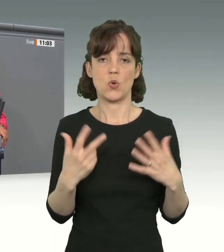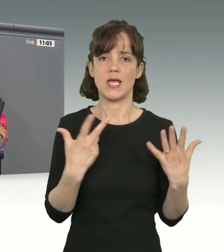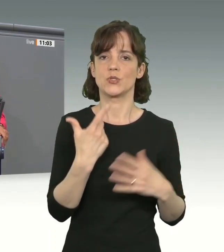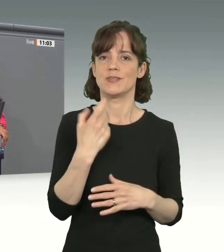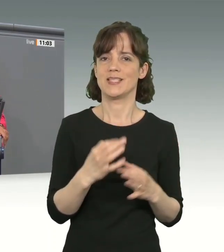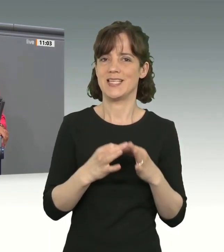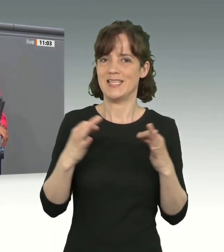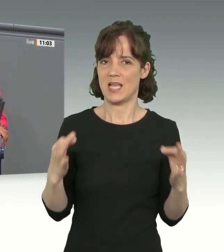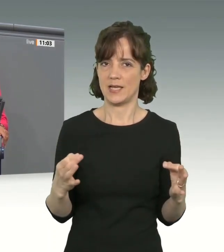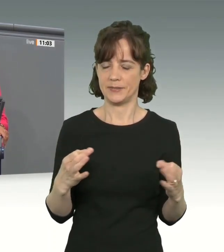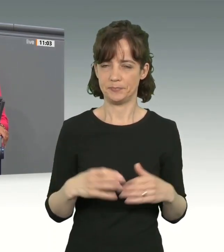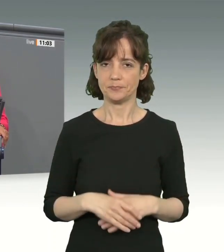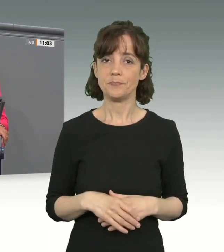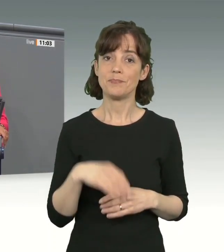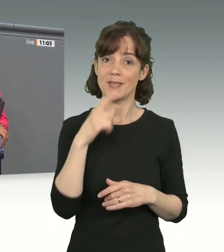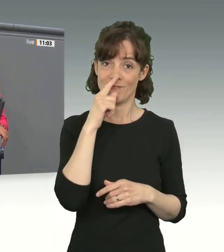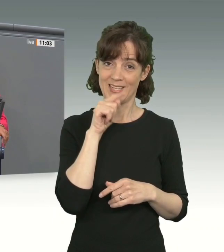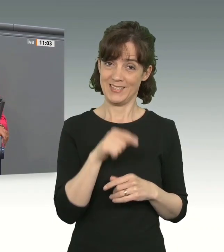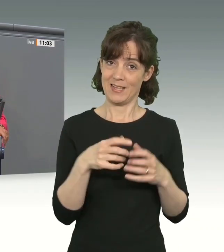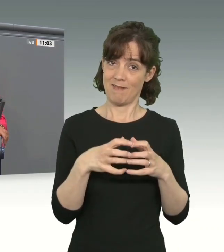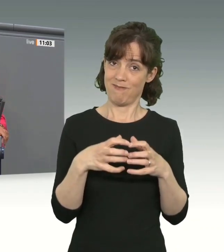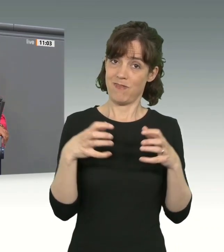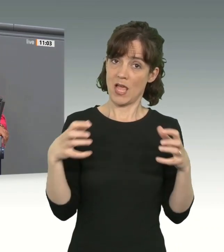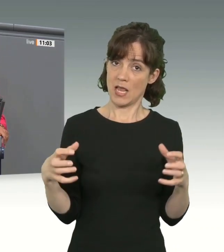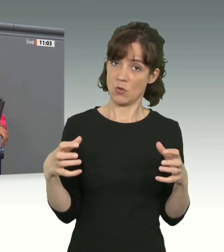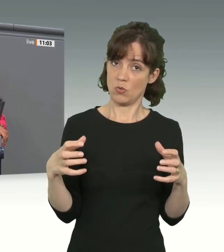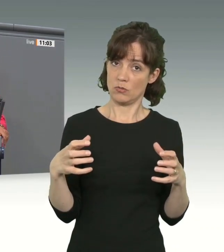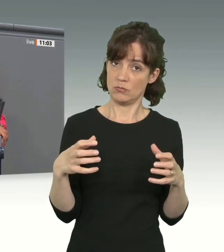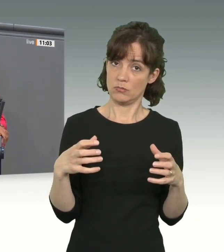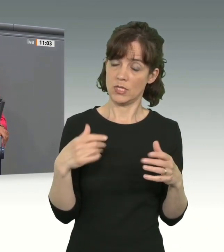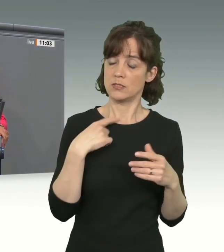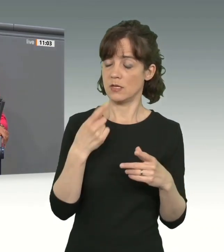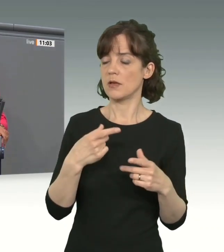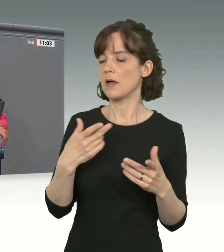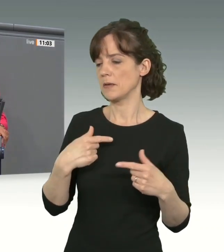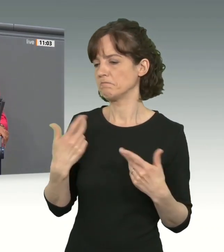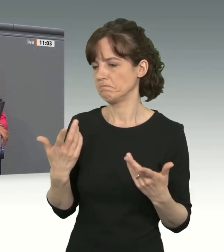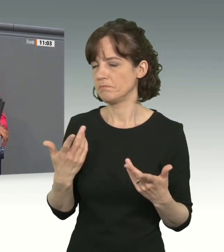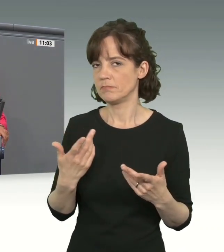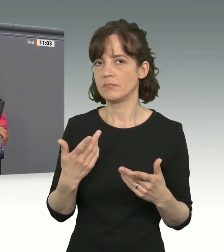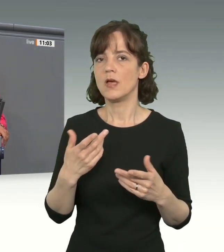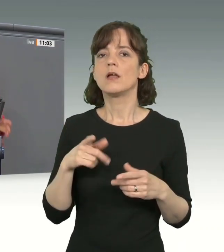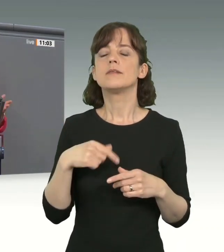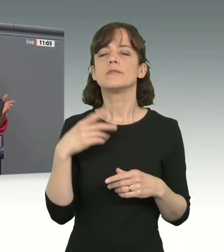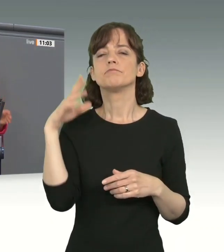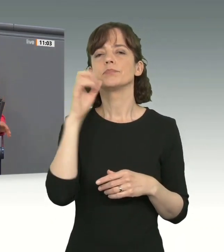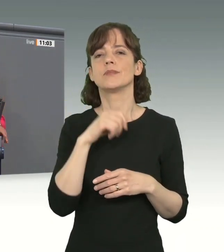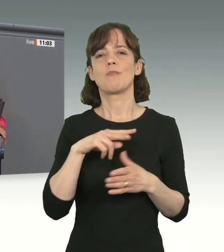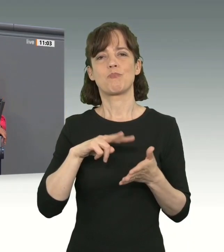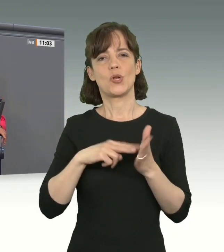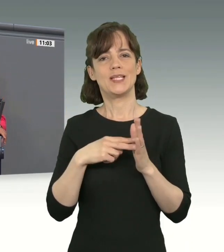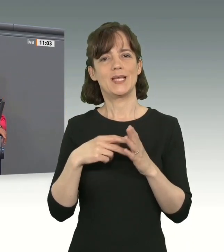Wenn Sie die Verlängerung nun zu Ihrem Eigen machen, zeigt das eigentlich, dass Sie die Politik unseres